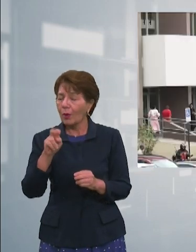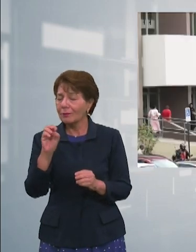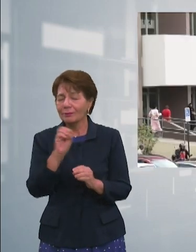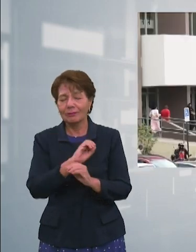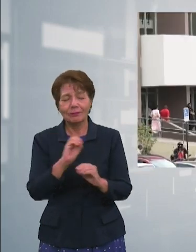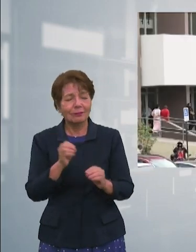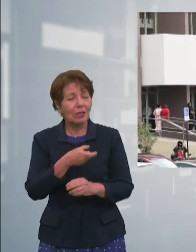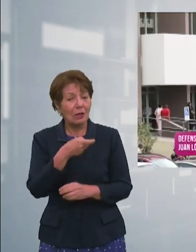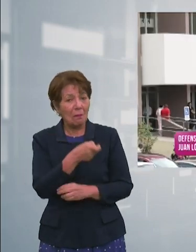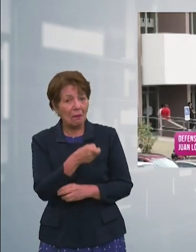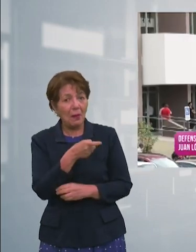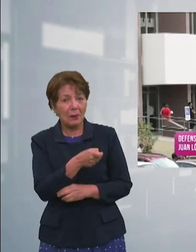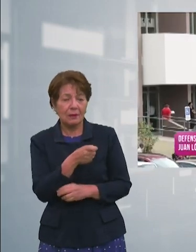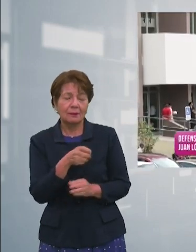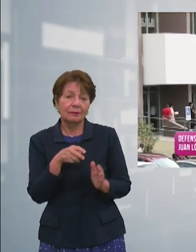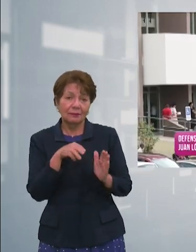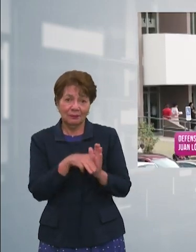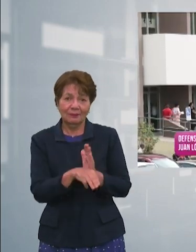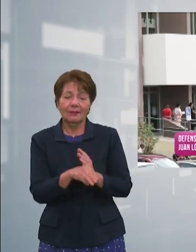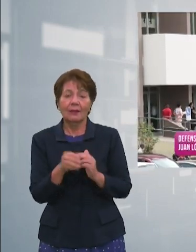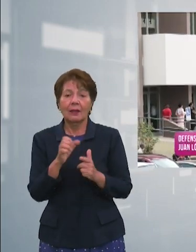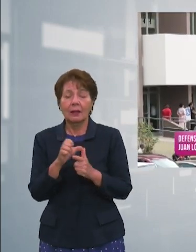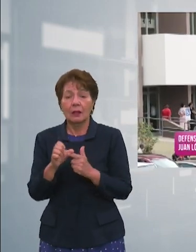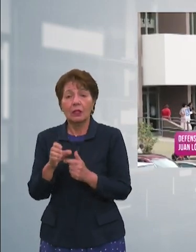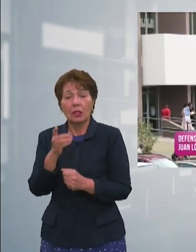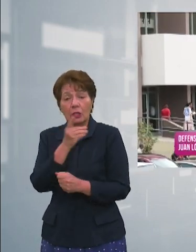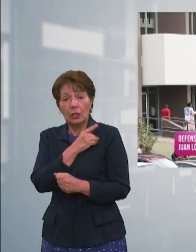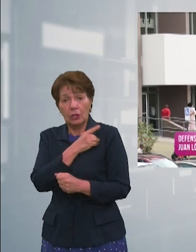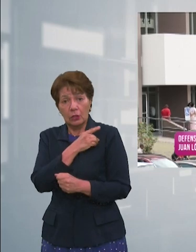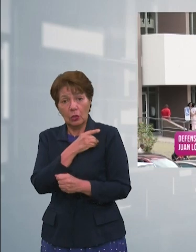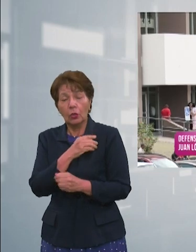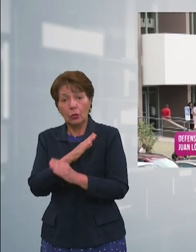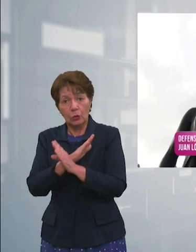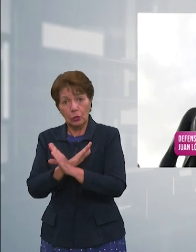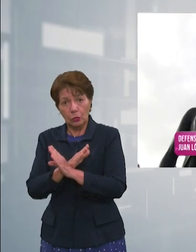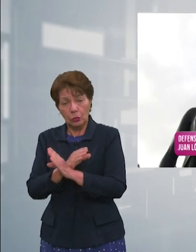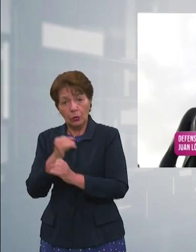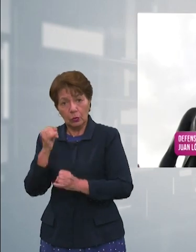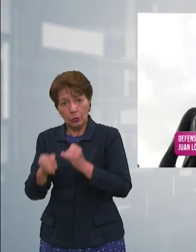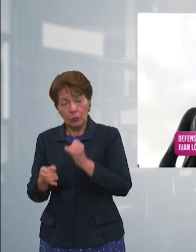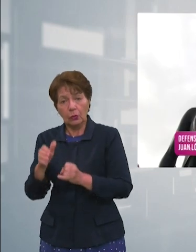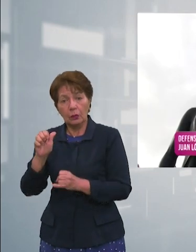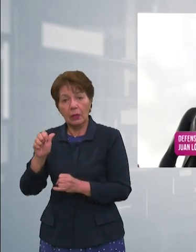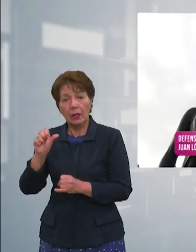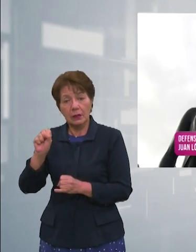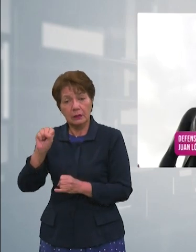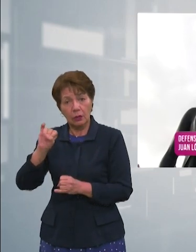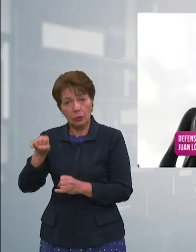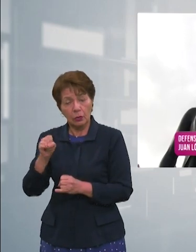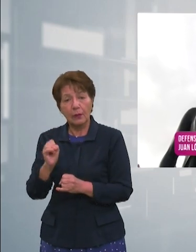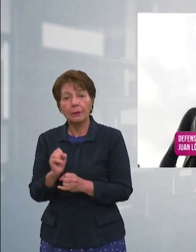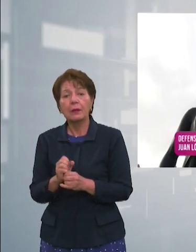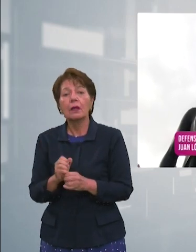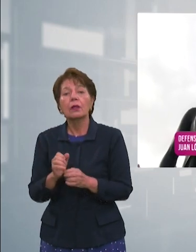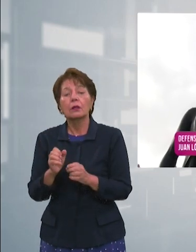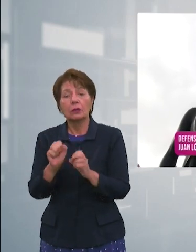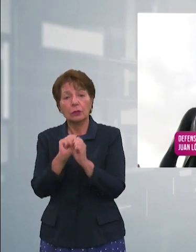Para Nelson Castañeda, director de Seguridad y Justicia de la Asociación para una Sociedad Más Justa, la mora judicial es el mayor